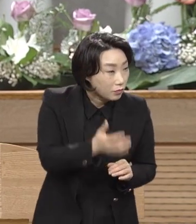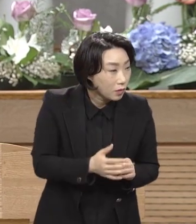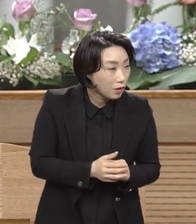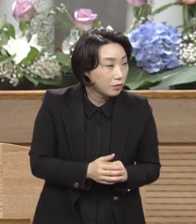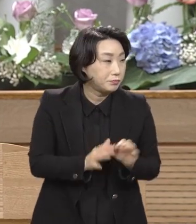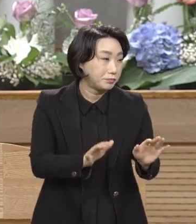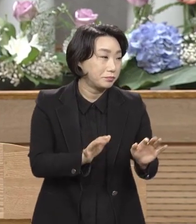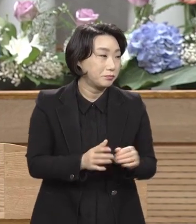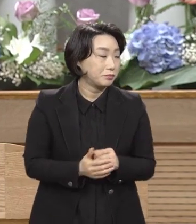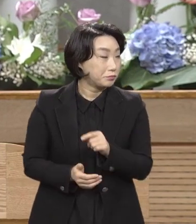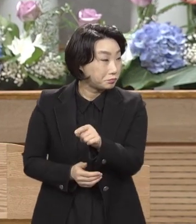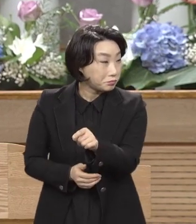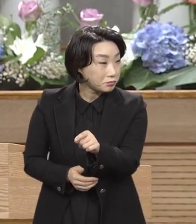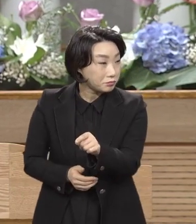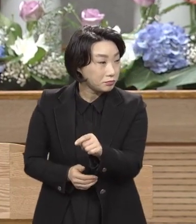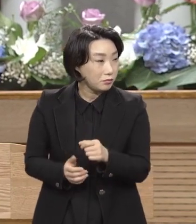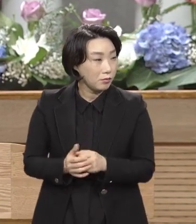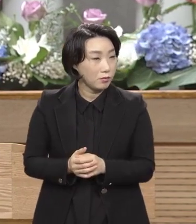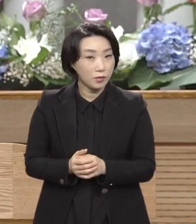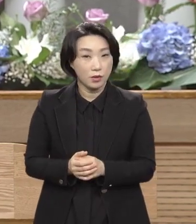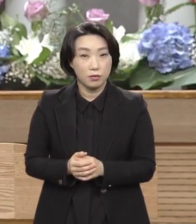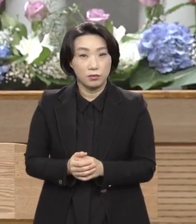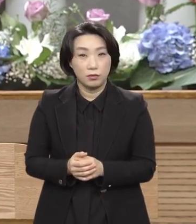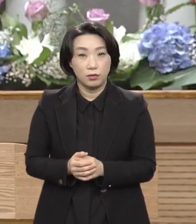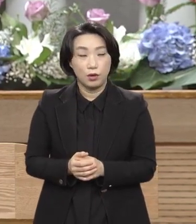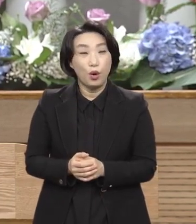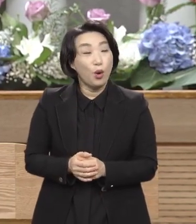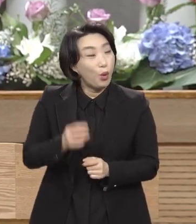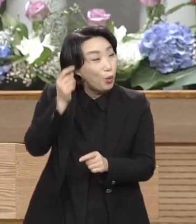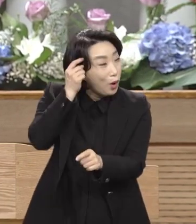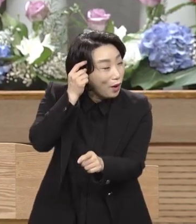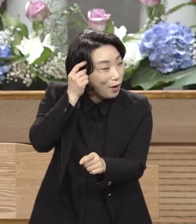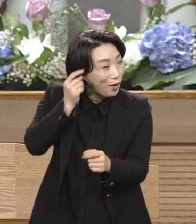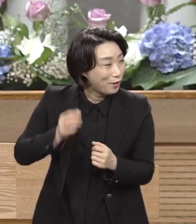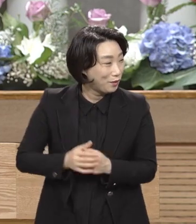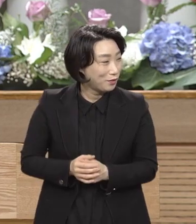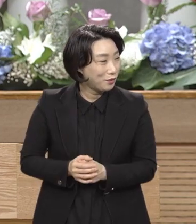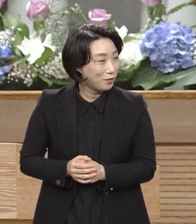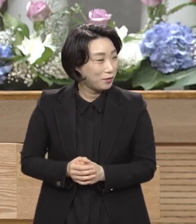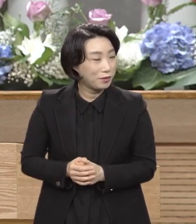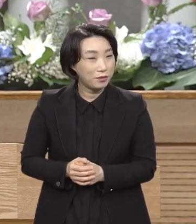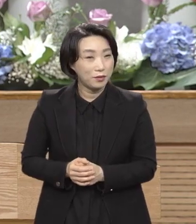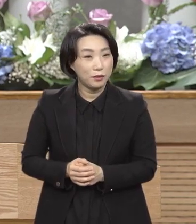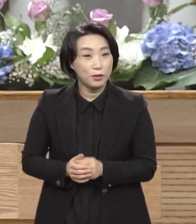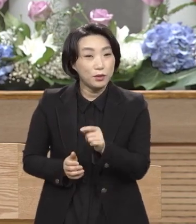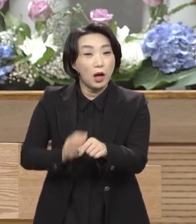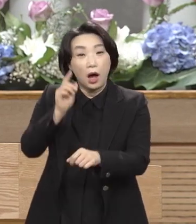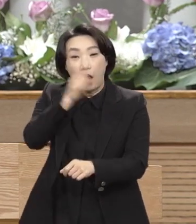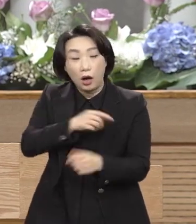어찌 됨이냐. 그가 무슨 악한 일을 했니.